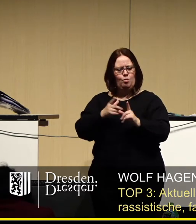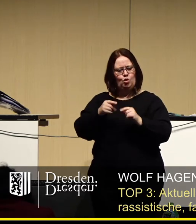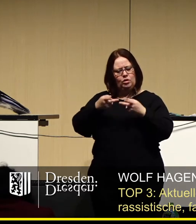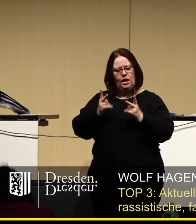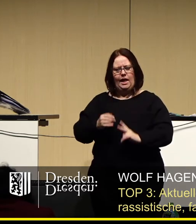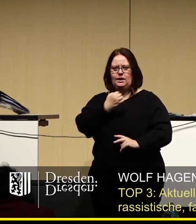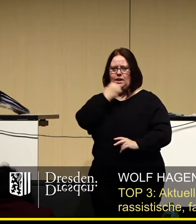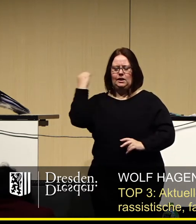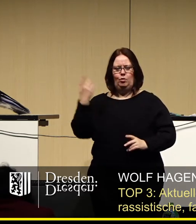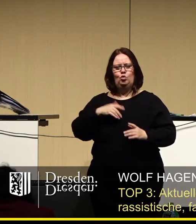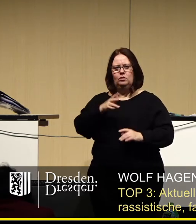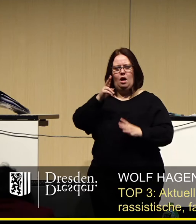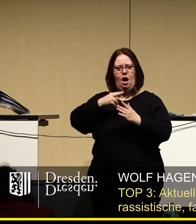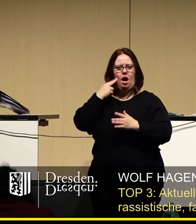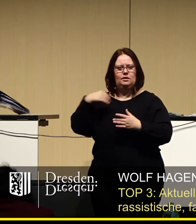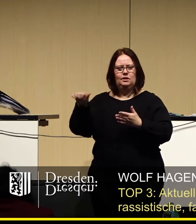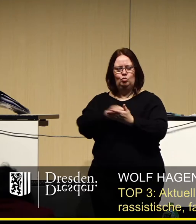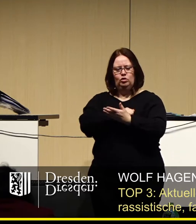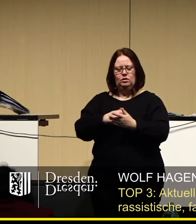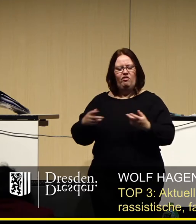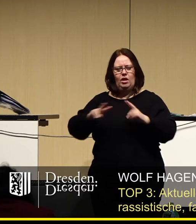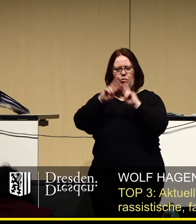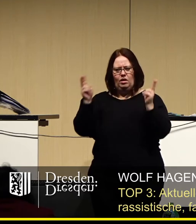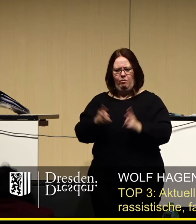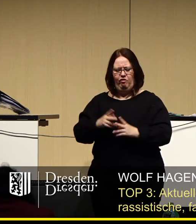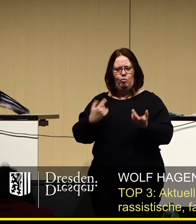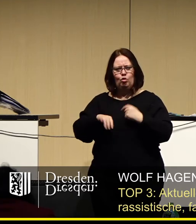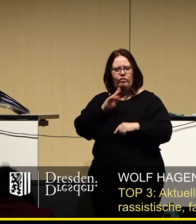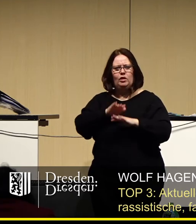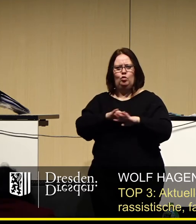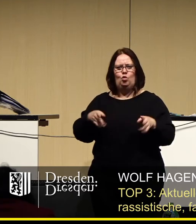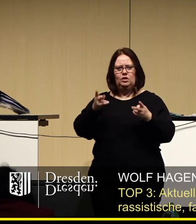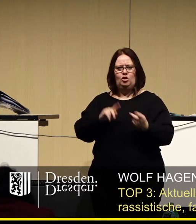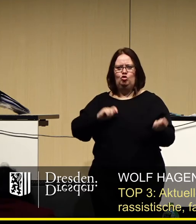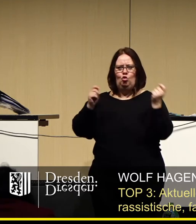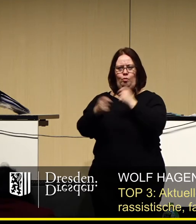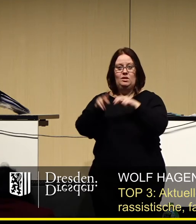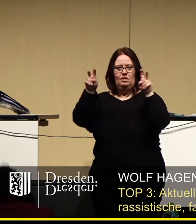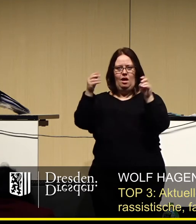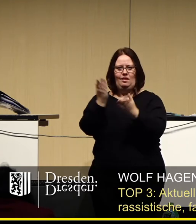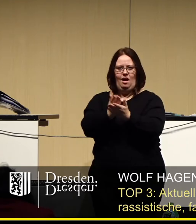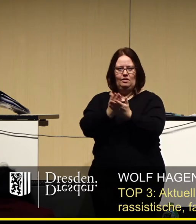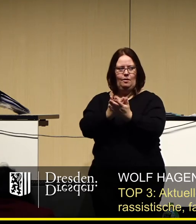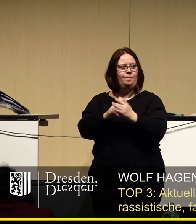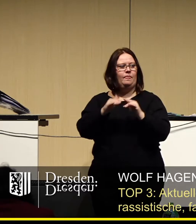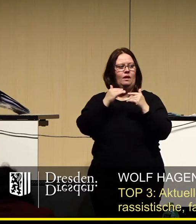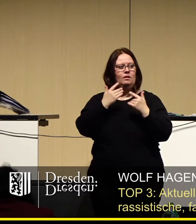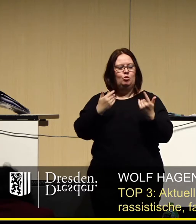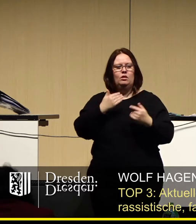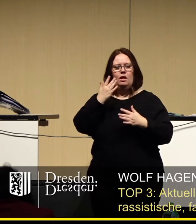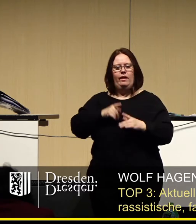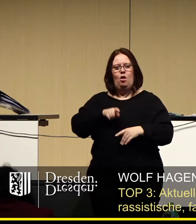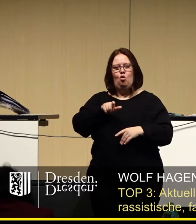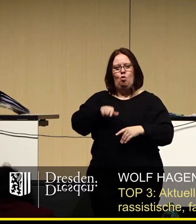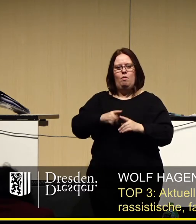wir Rechtsextremismus und Rassismus bekämpfen, indem wir an Grundrechten rütteln. Zitat Ende. Damit hat Oberbürgermeister Dirk